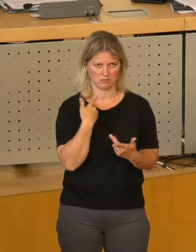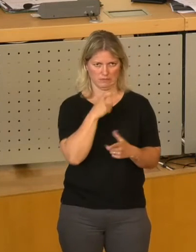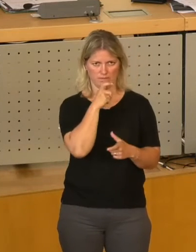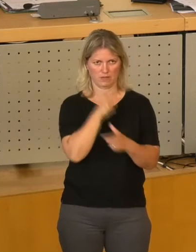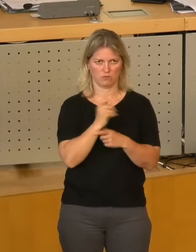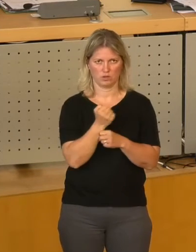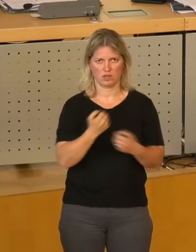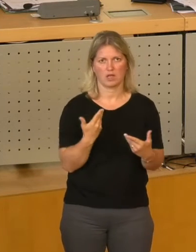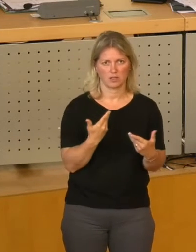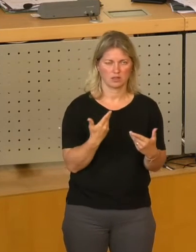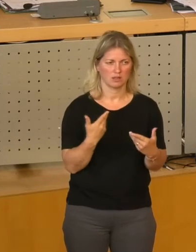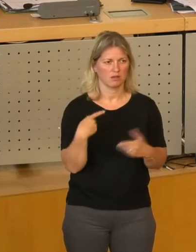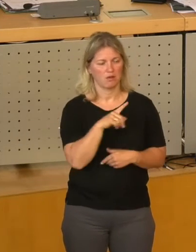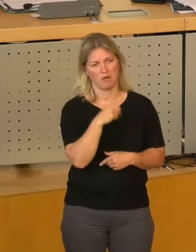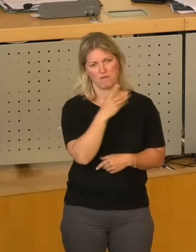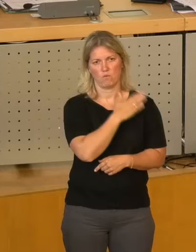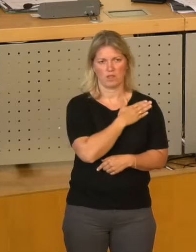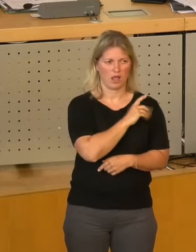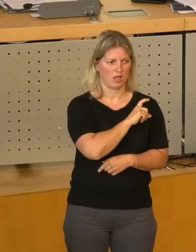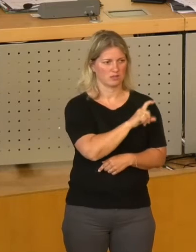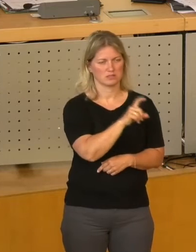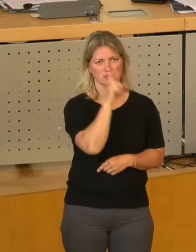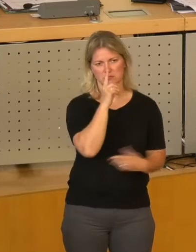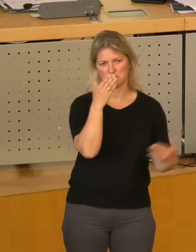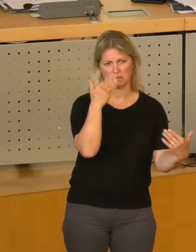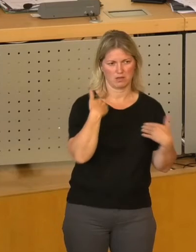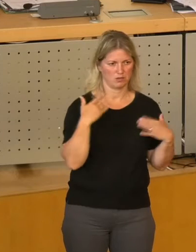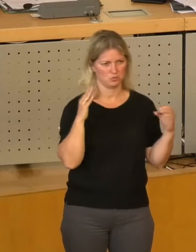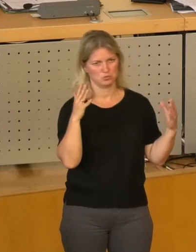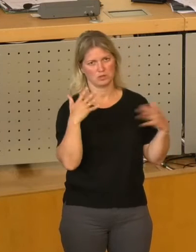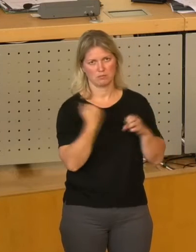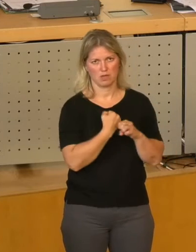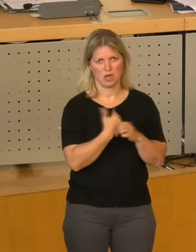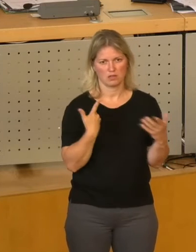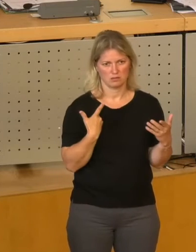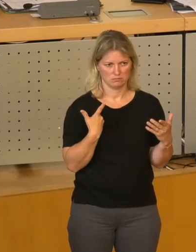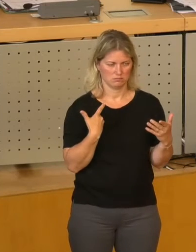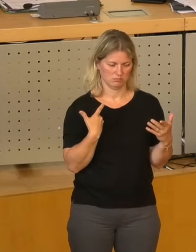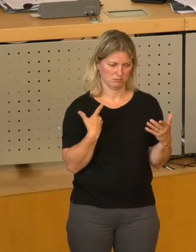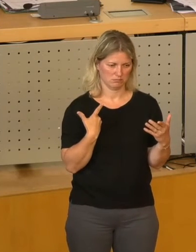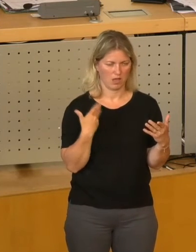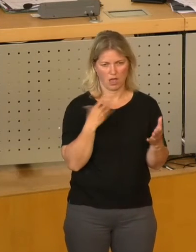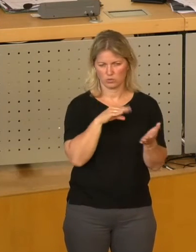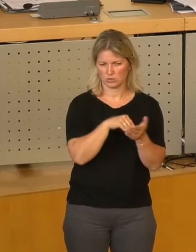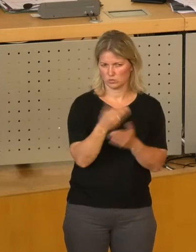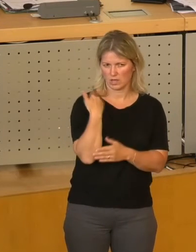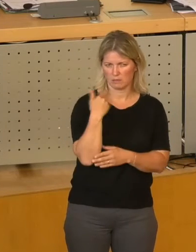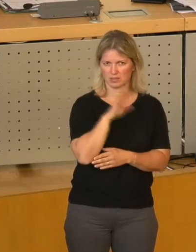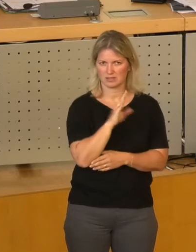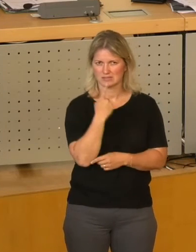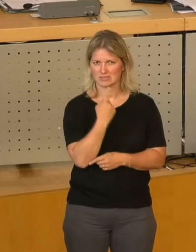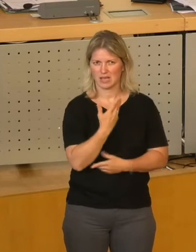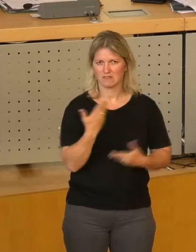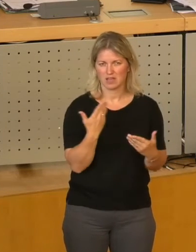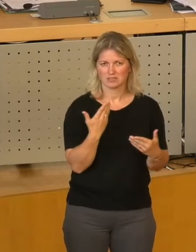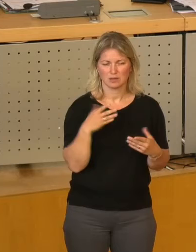brauche ich hier keine Belehrung von links. Und im Übrigen, lieber Kollege Schollbach, was Sie hier gesagt haben, die Situation,